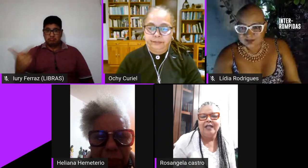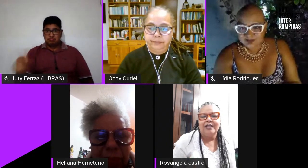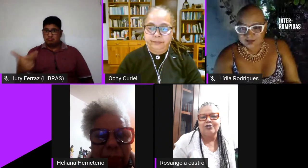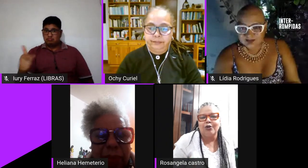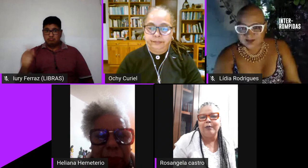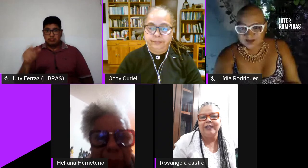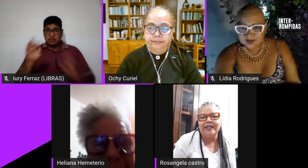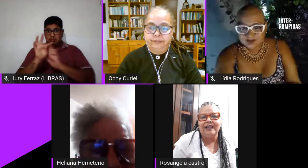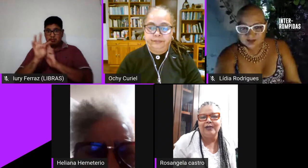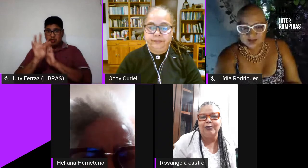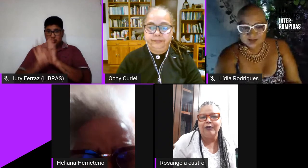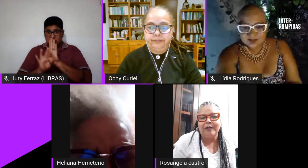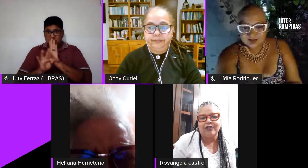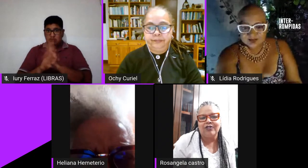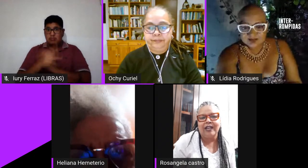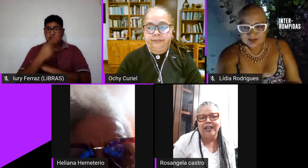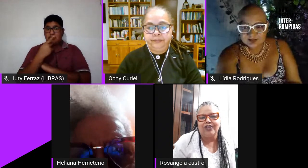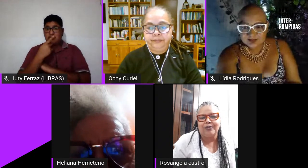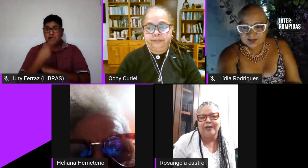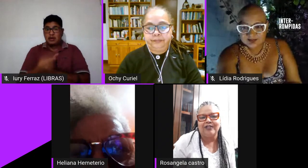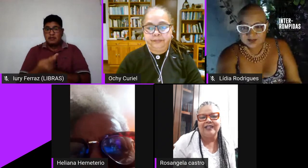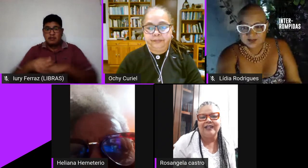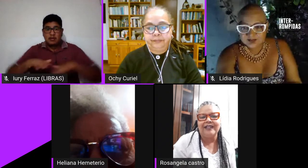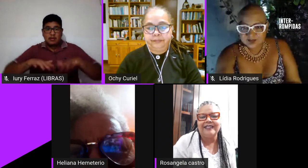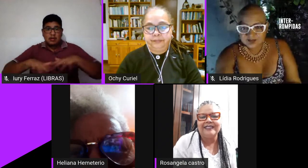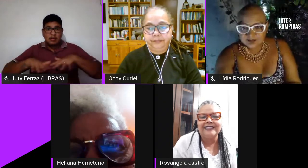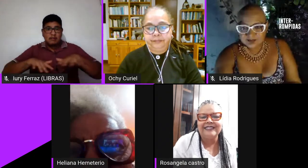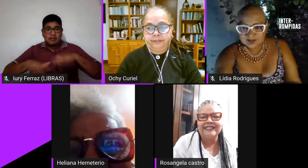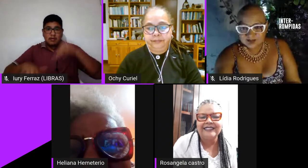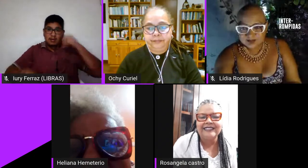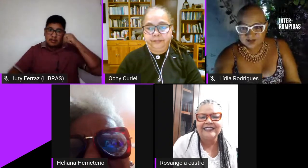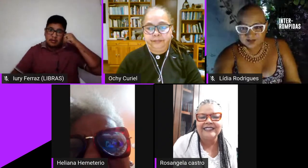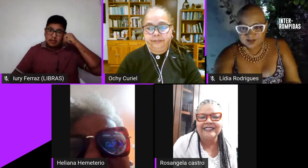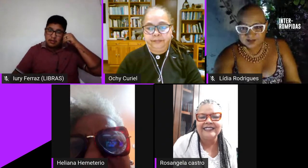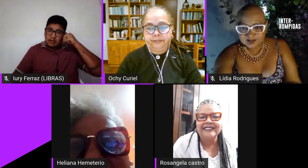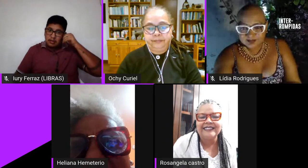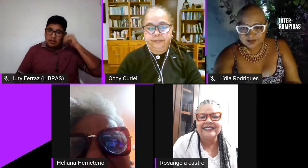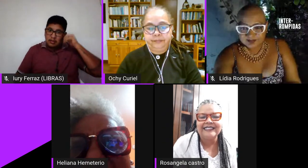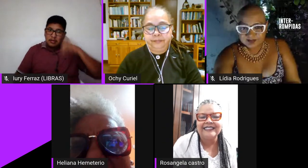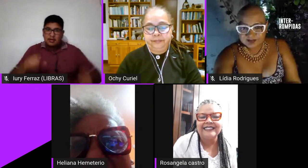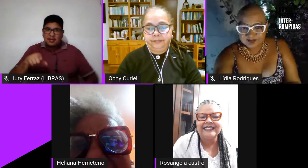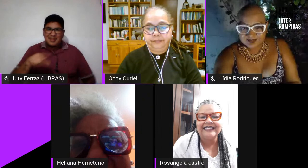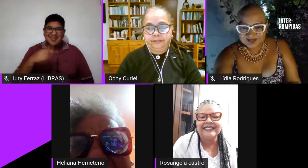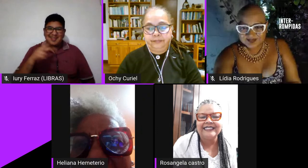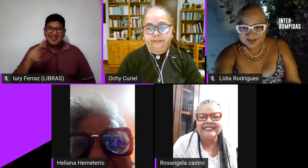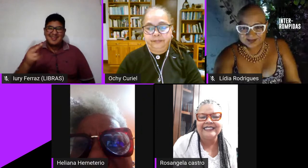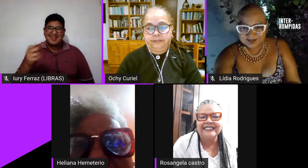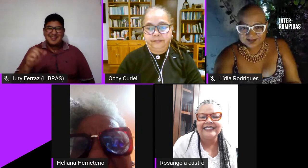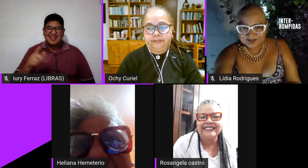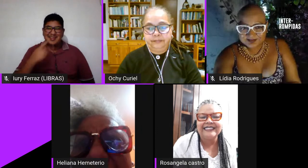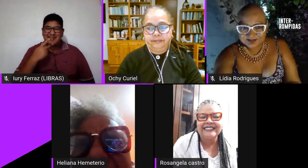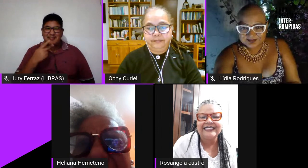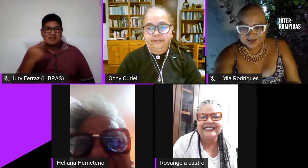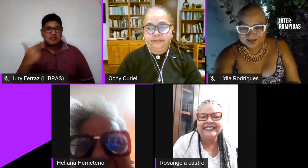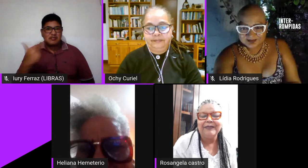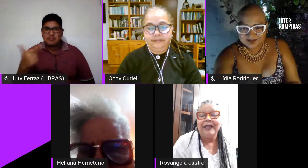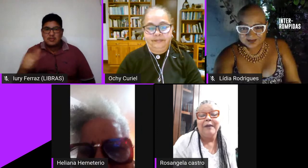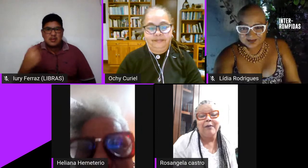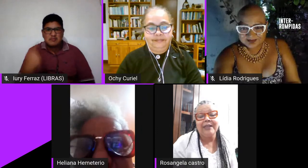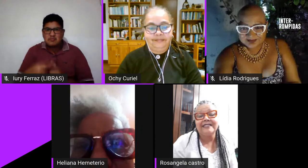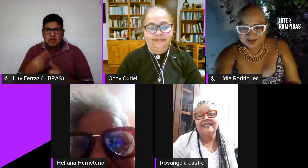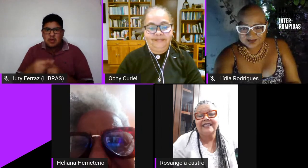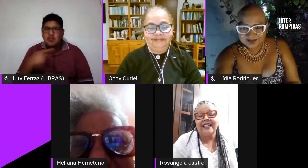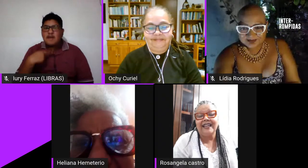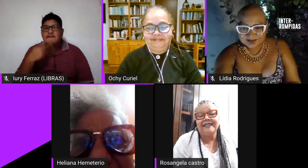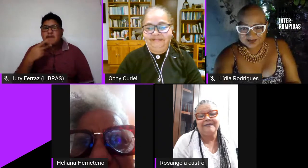sobre o movimento de lésbica não tem porque eu estou falando há 200 anos para gravar o vídeo e você não